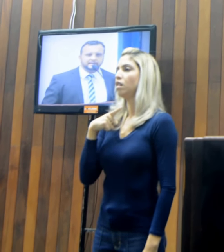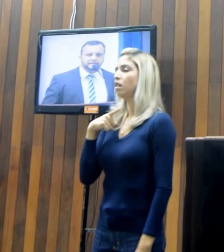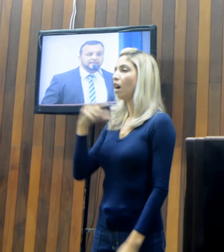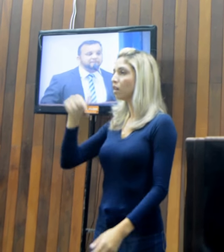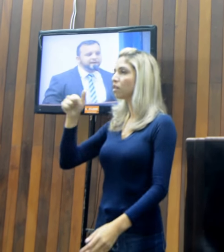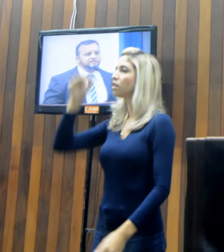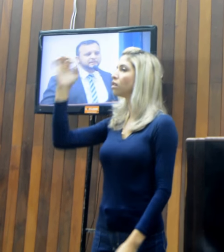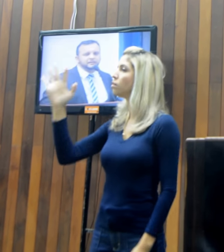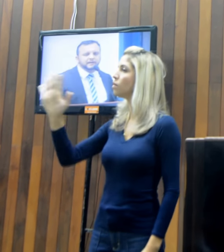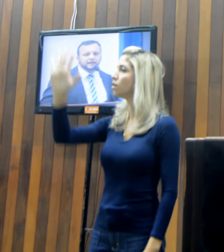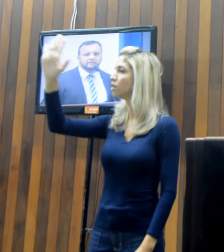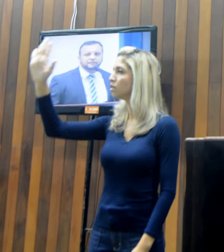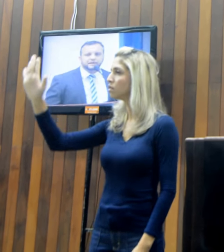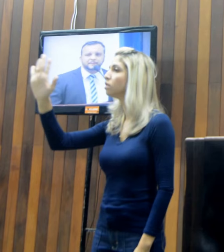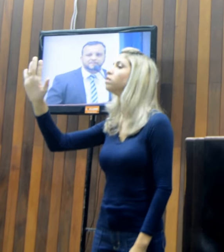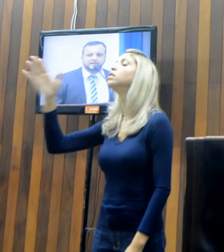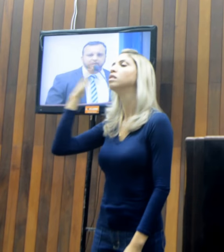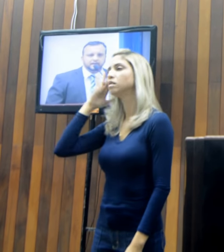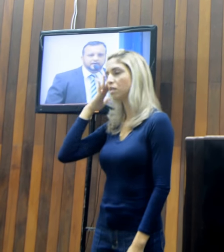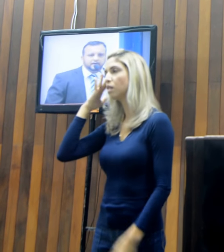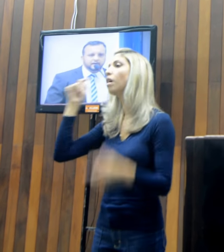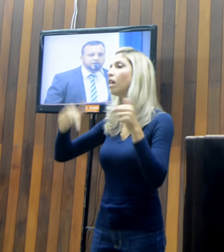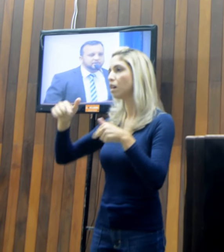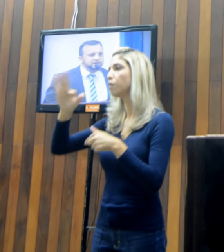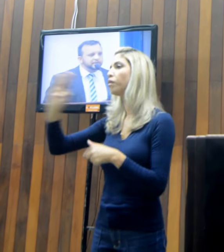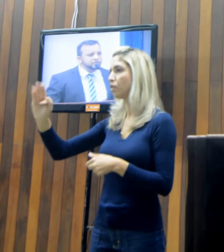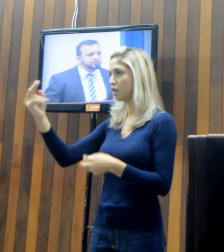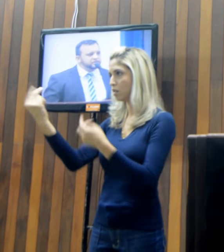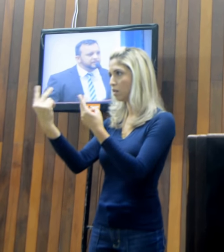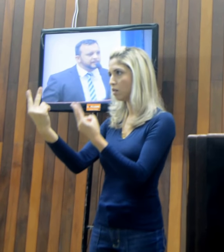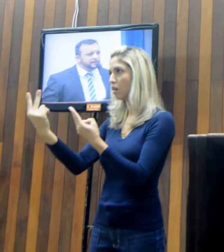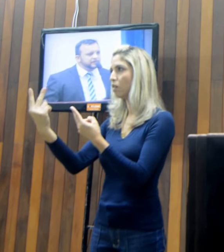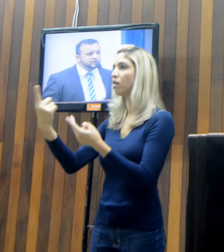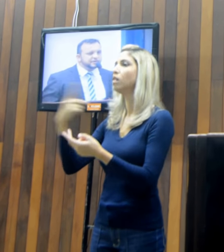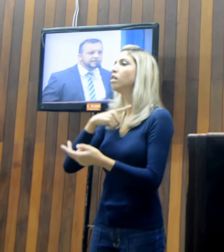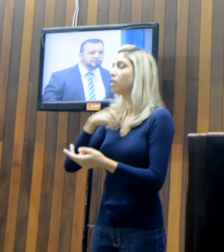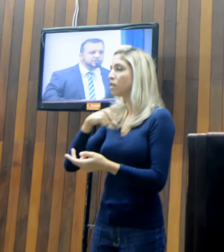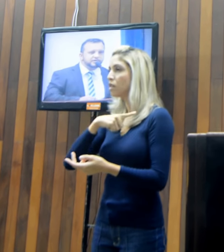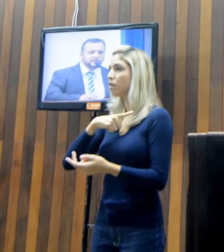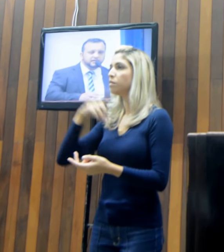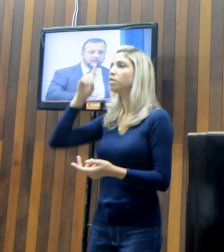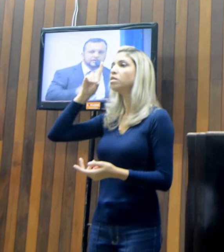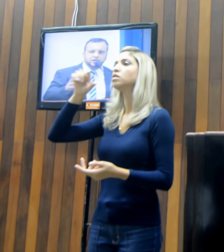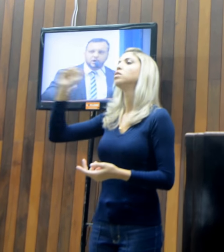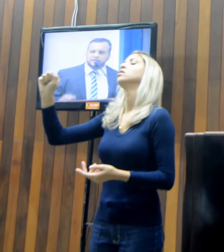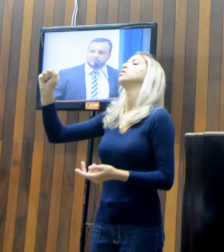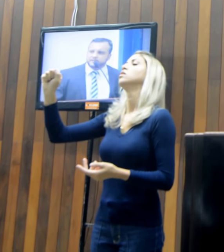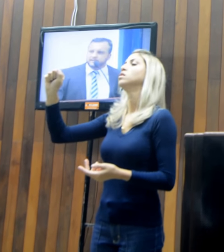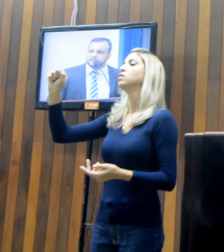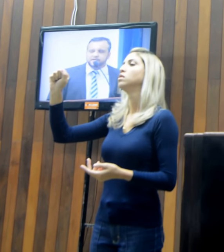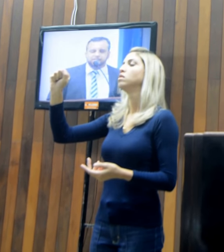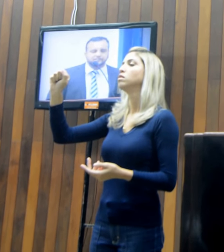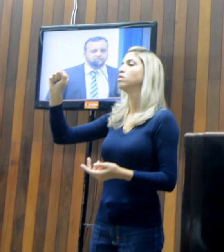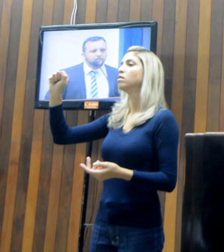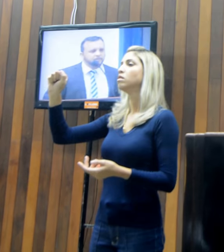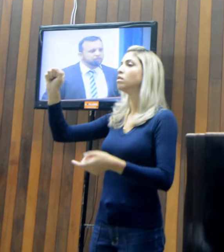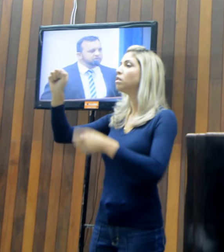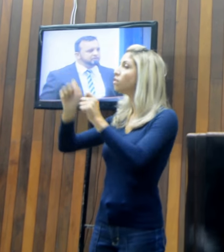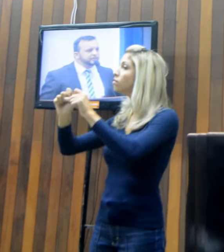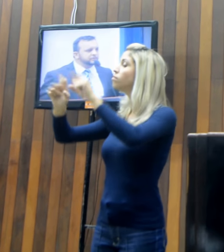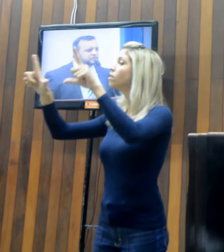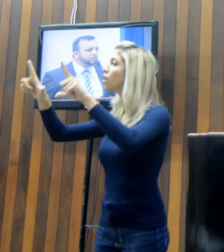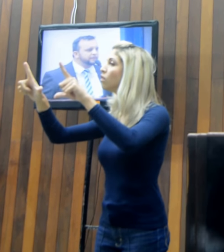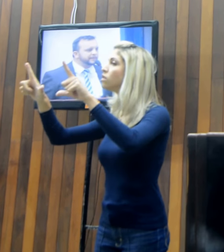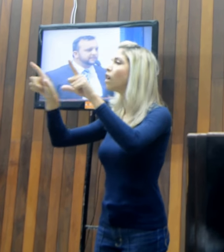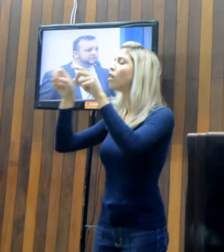ele se manifesta também em Cabo Frio, que nós temos dias grandiosos na mídia, nós